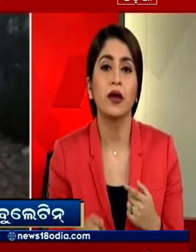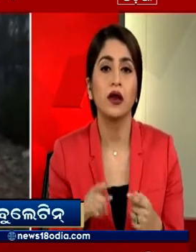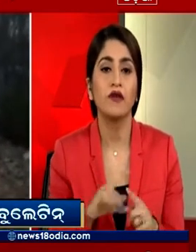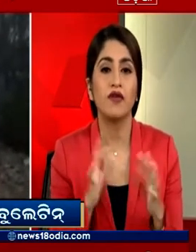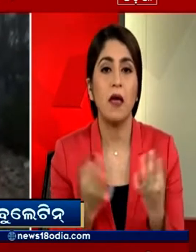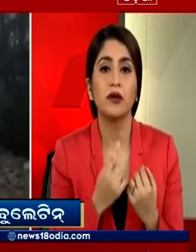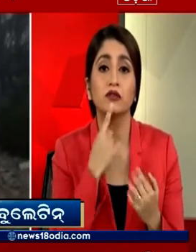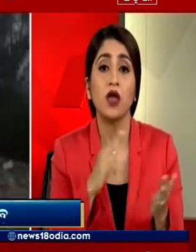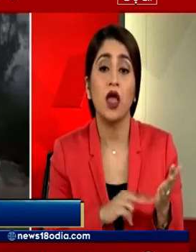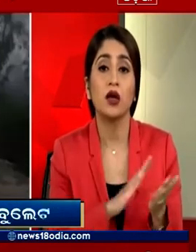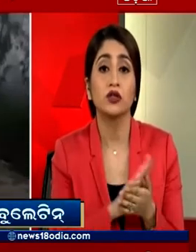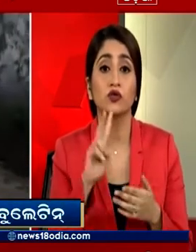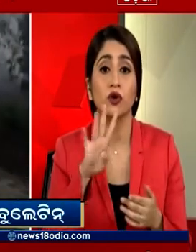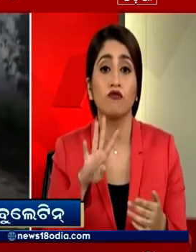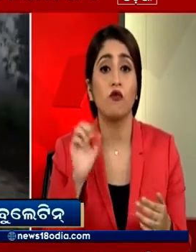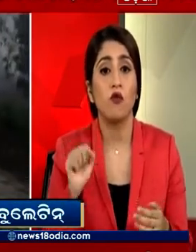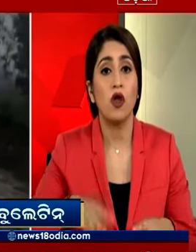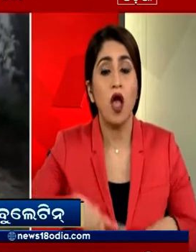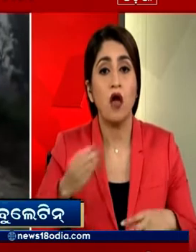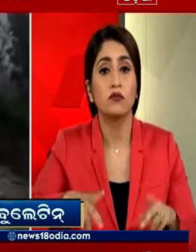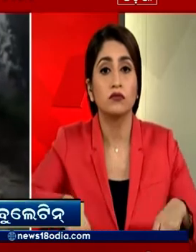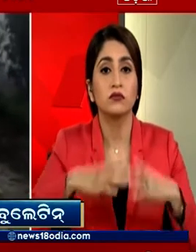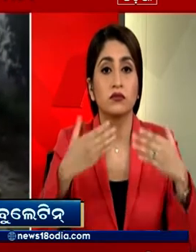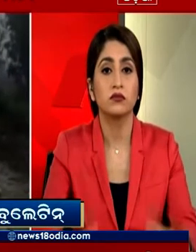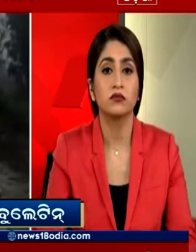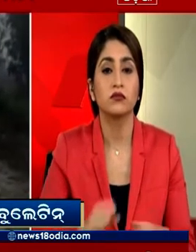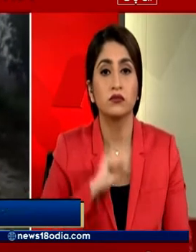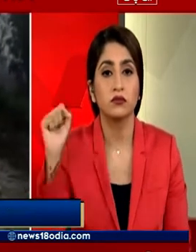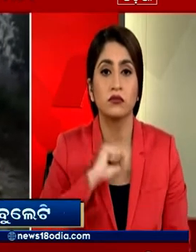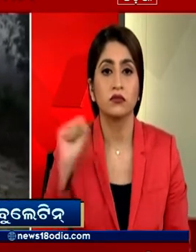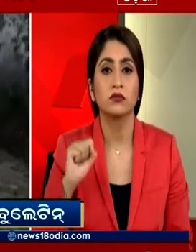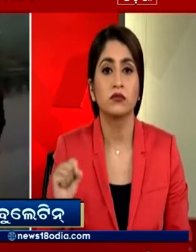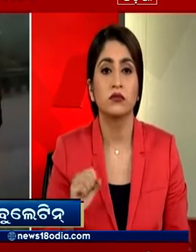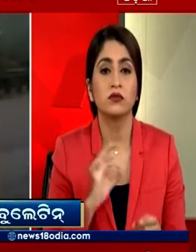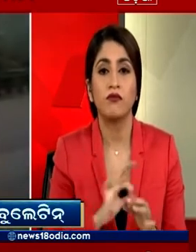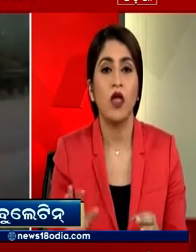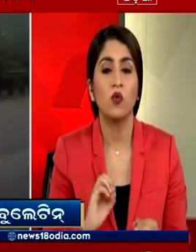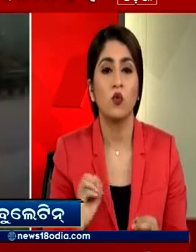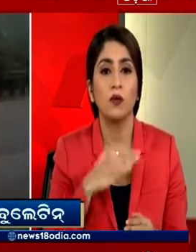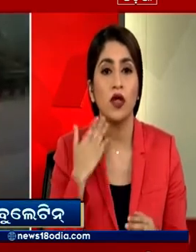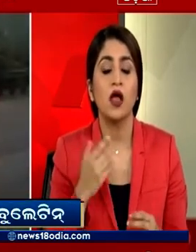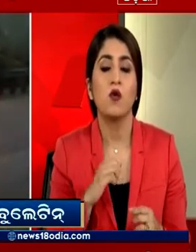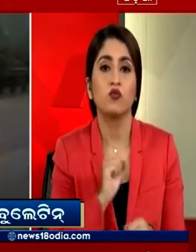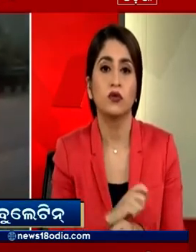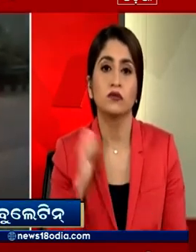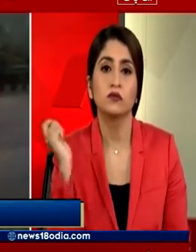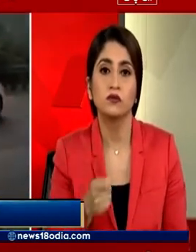NH24 पर शब रखकर प्रदर्शन करने लगे जिसके बाद वहां पहुंची पुलिस ने उन पर लाठियां बरसानी शुरू कर दी